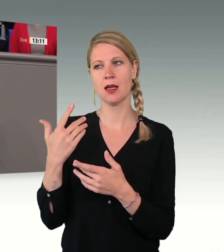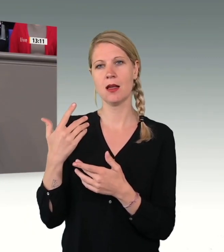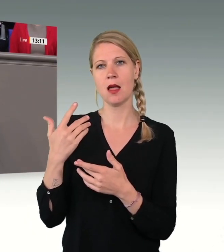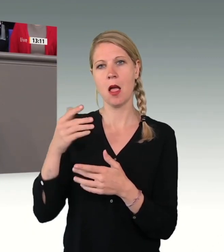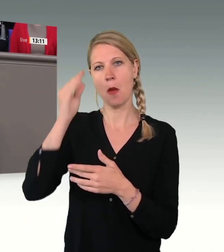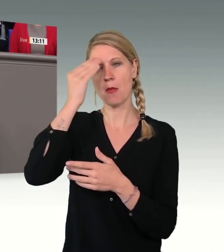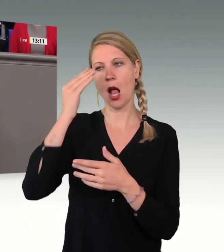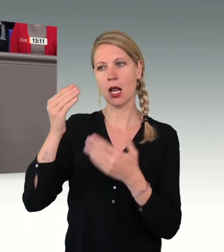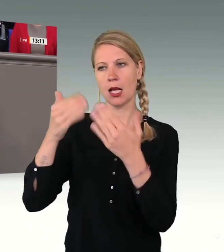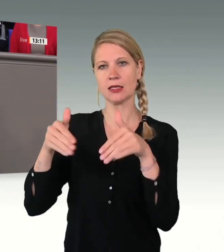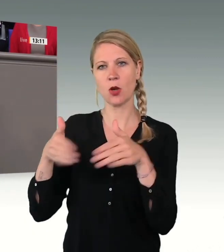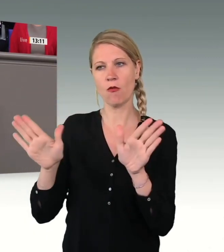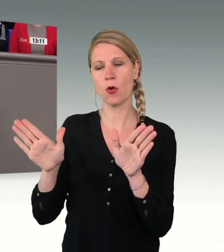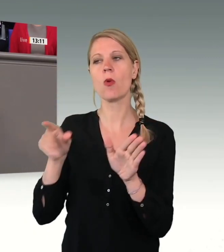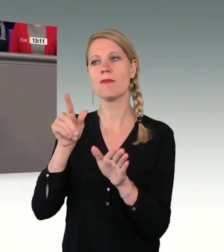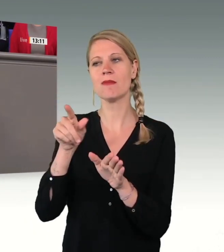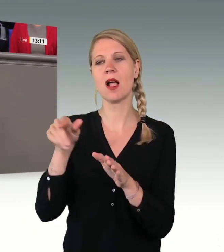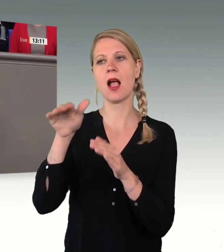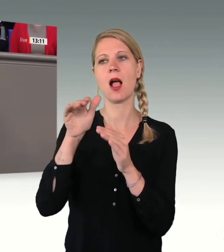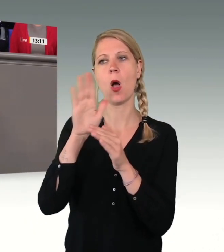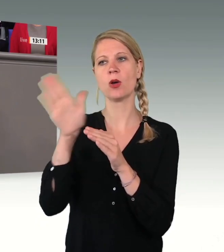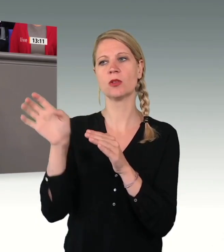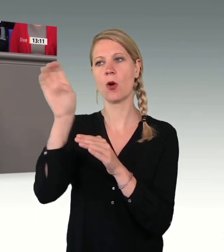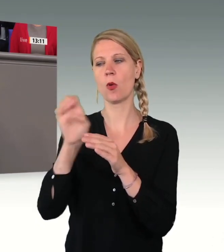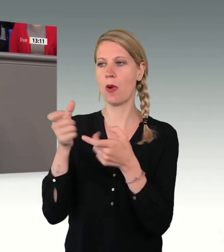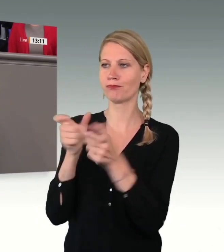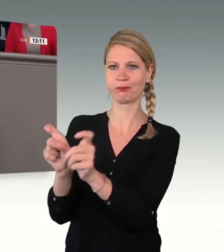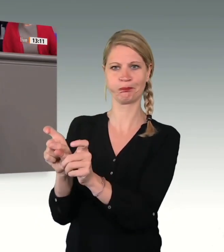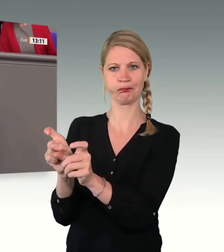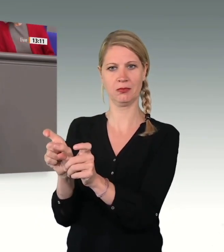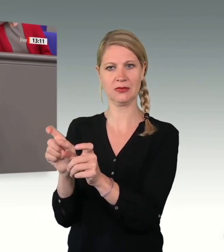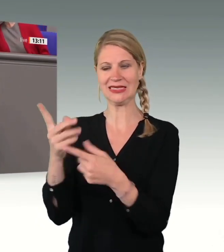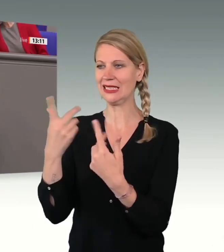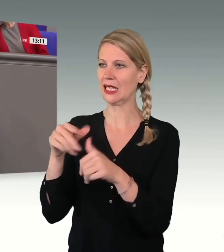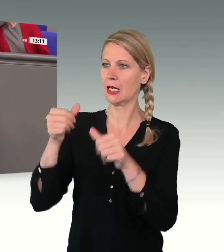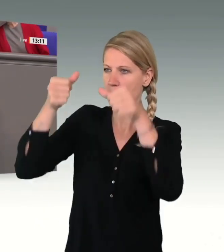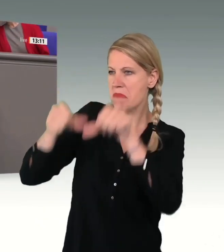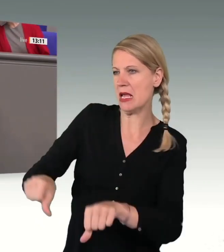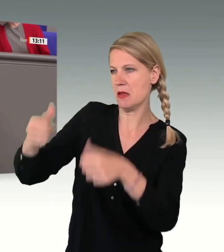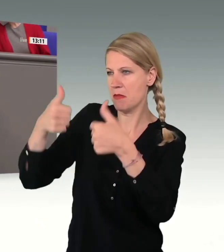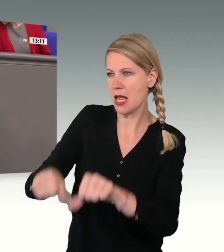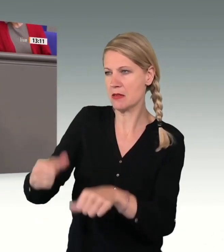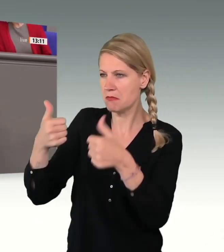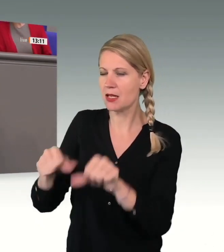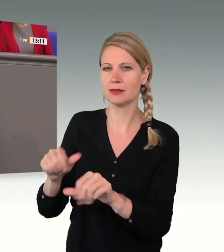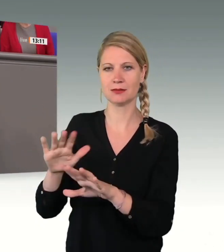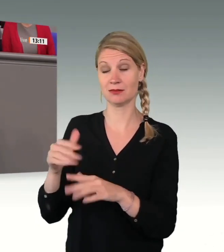und sich nicht von der EU zur Aufnahme drängen und erpressen lassen. Dafür werden wir ihnen ewig dankbar sein.